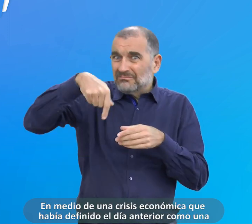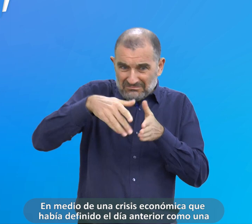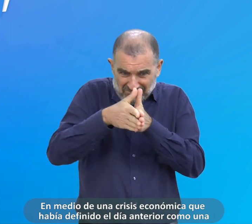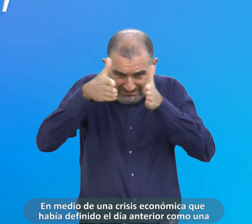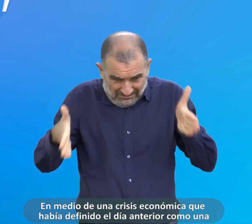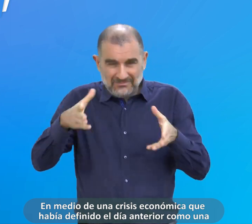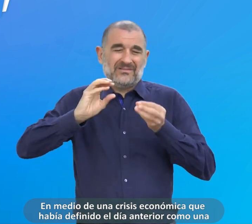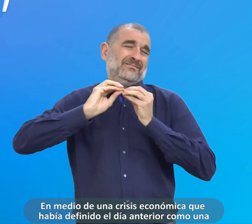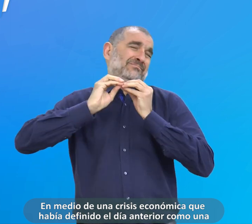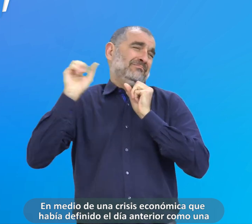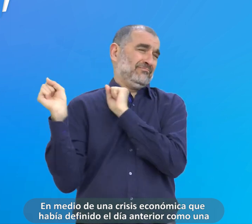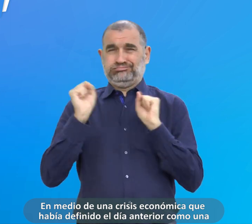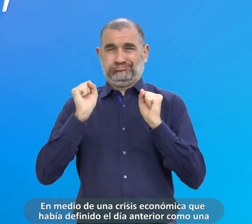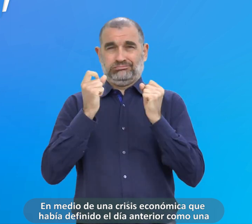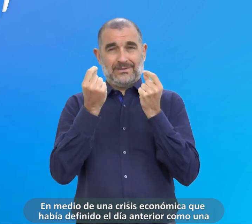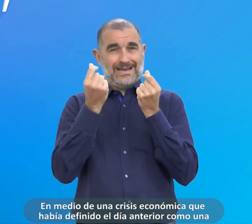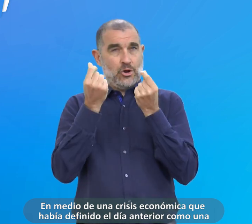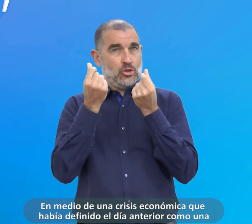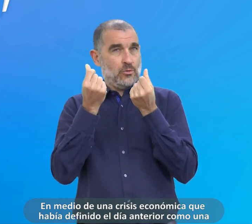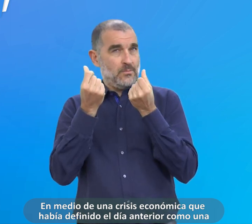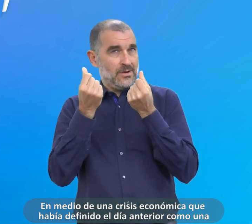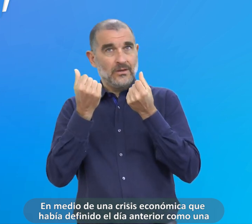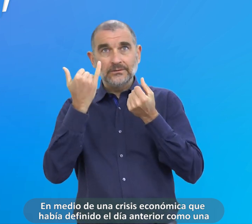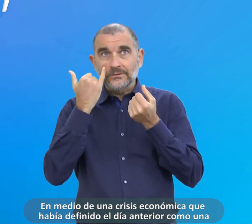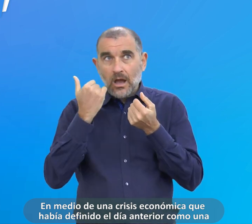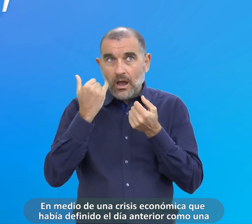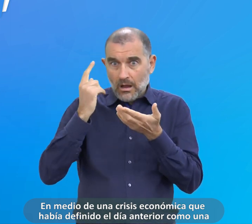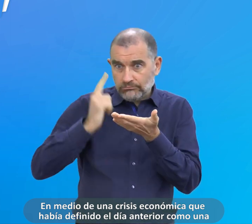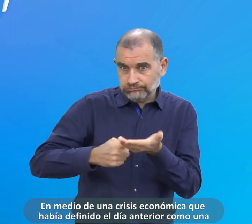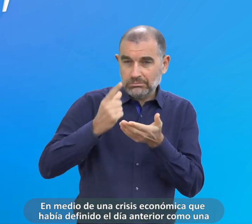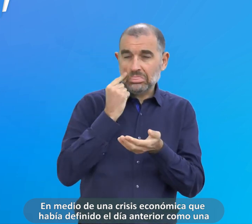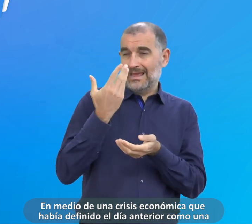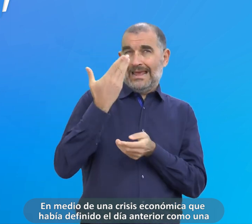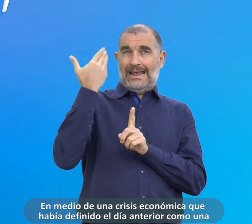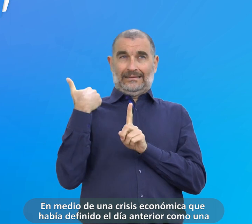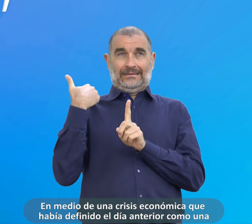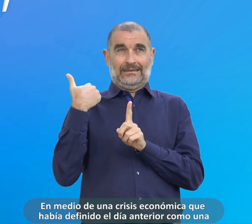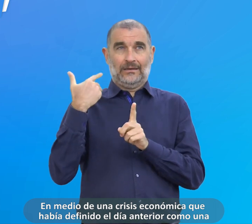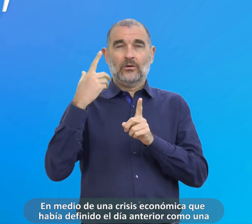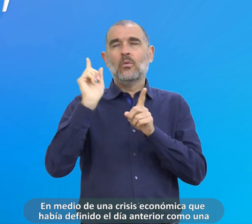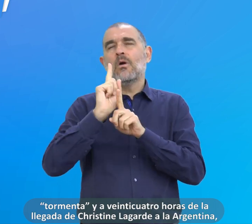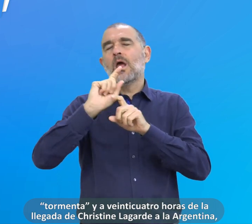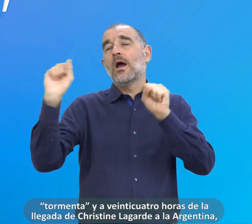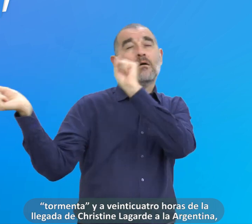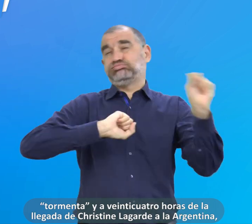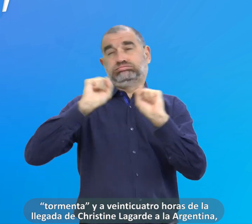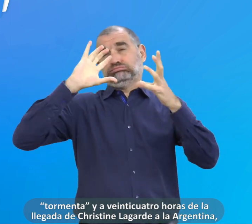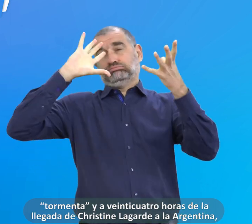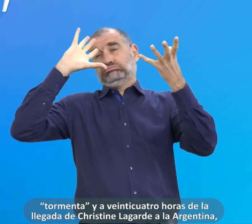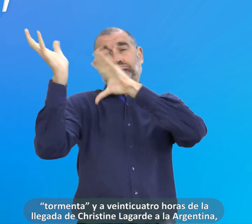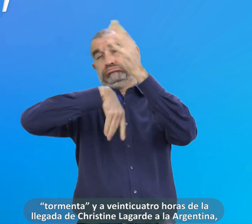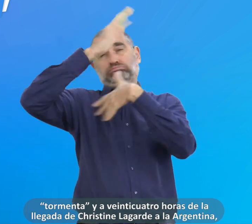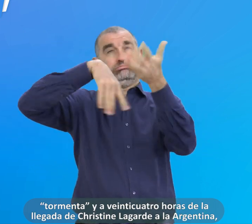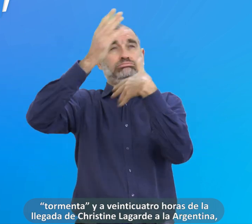En medio de una crisis económica que había definido el día anterior como una